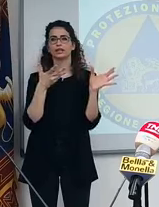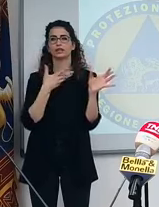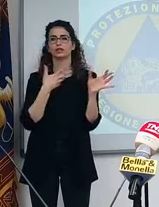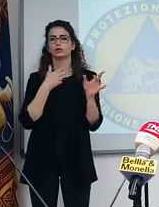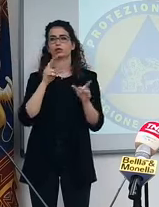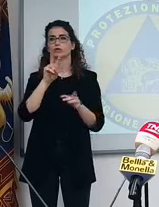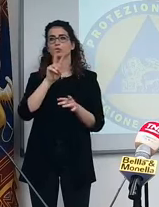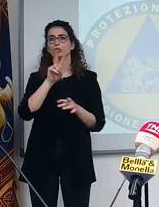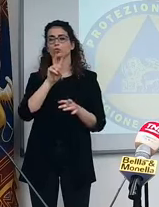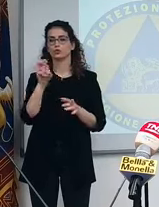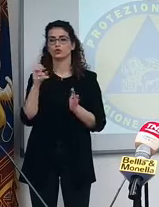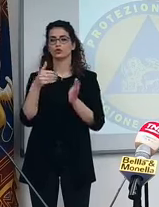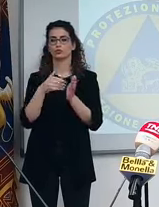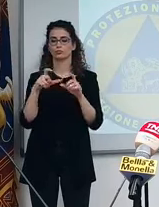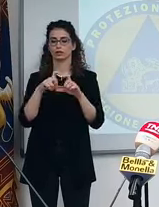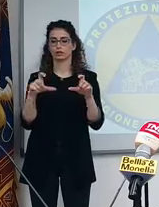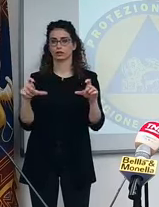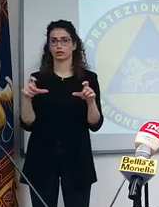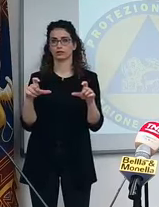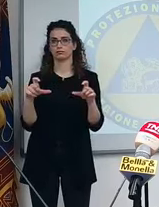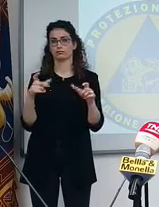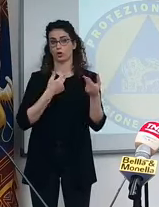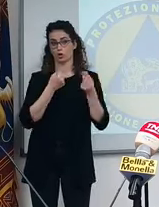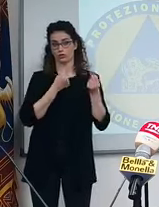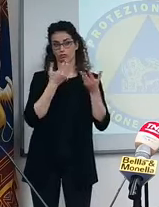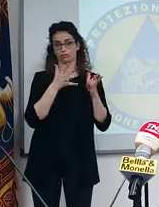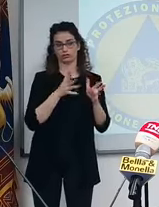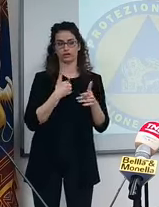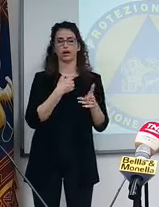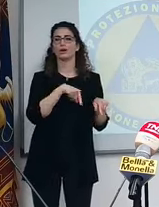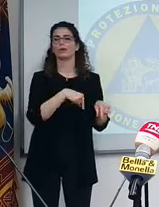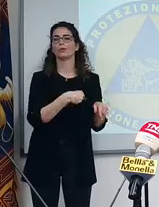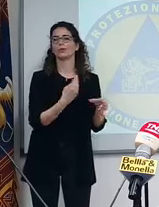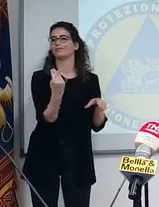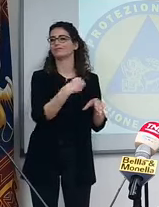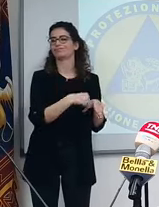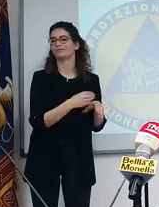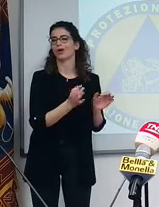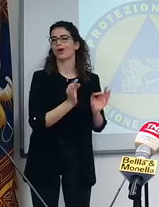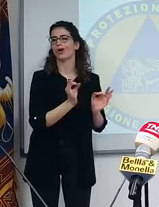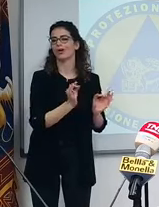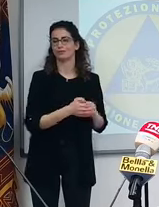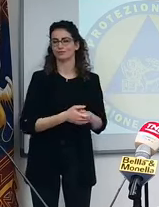dosi, secondo i conti che abbiamo fatto, perché qua non ho ancora caricato.